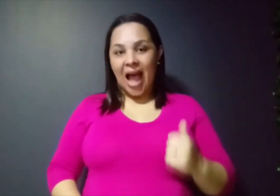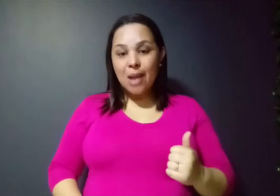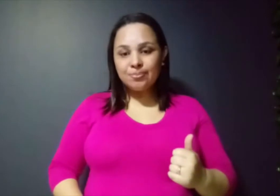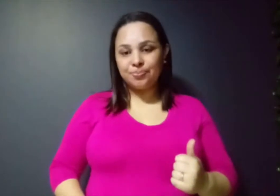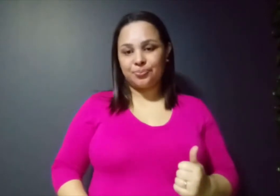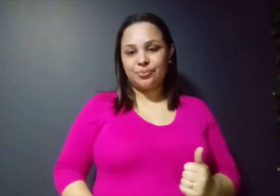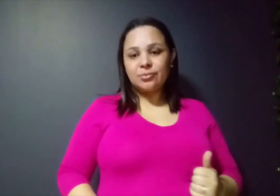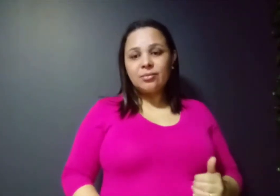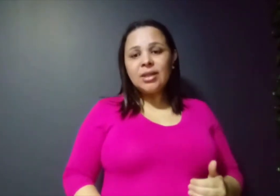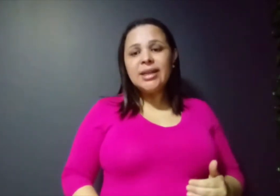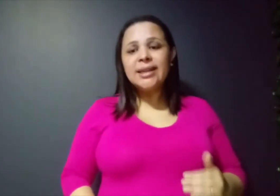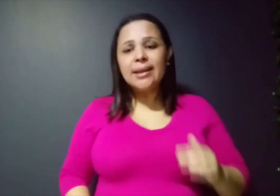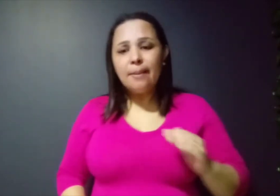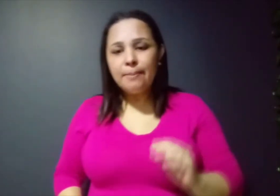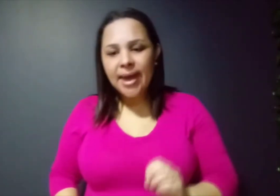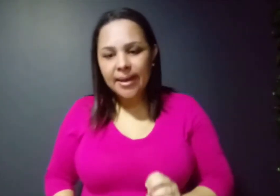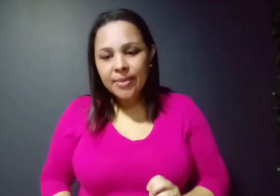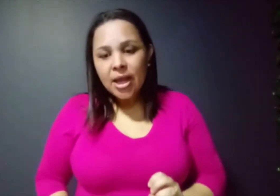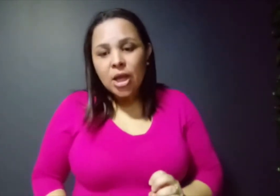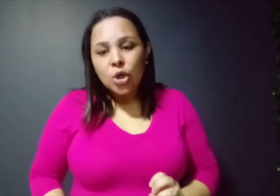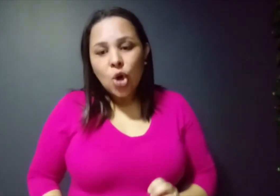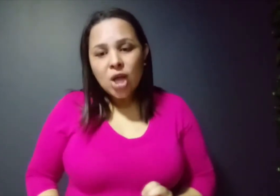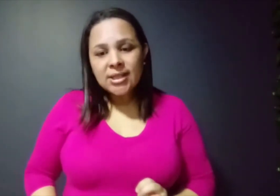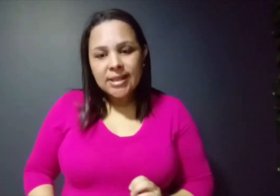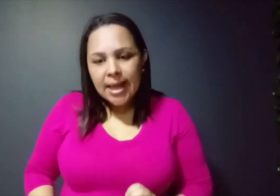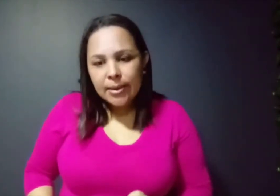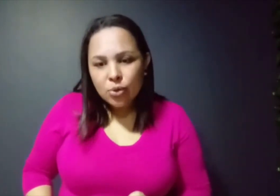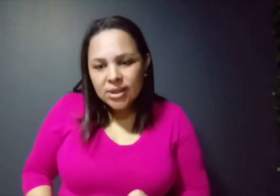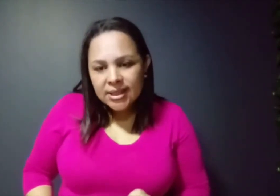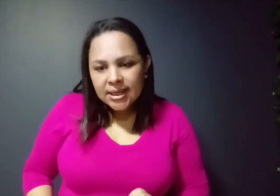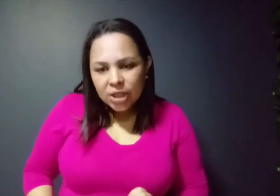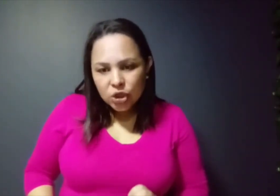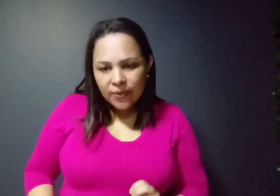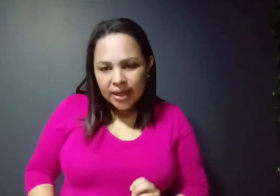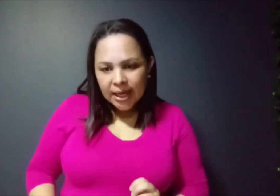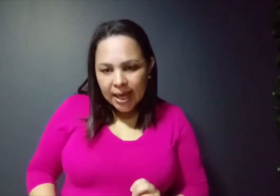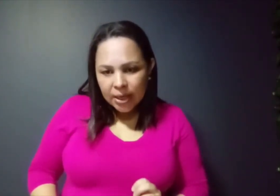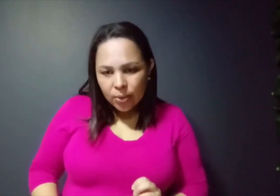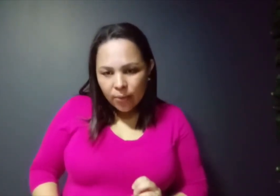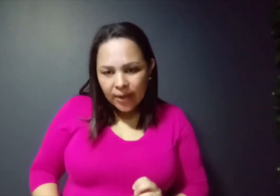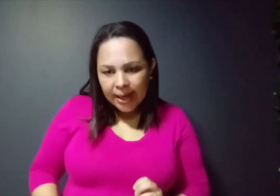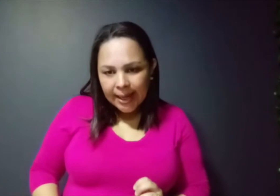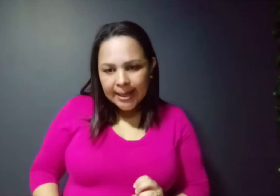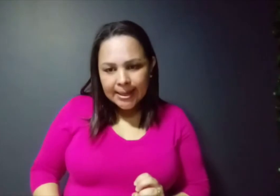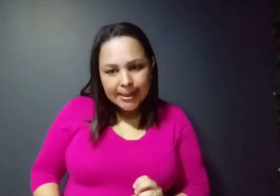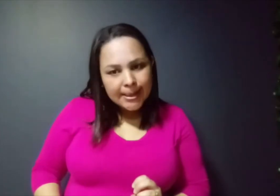tá? E também, nós temos, deixa eu ver quem é que eu não falei ainda,